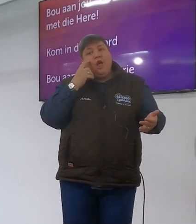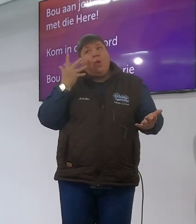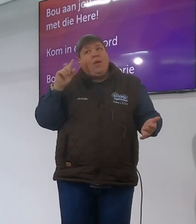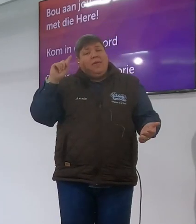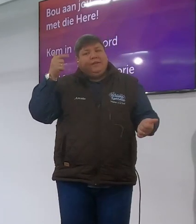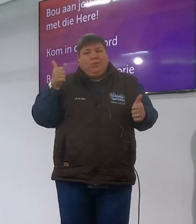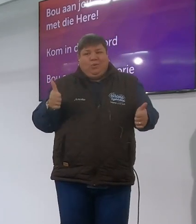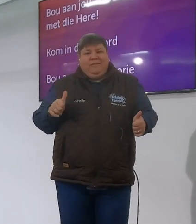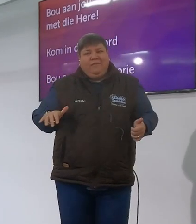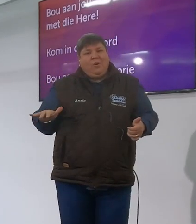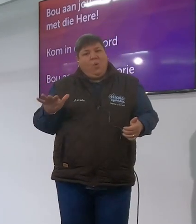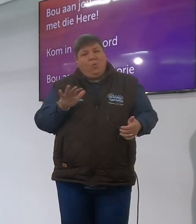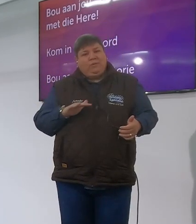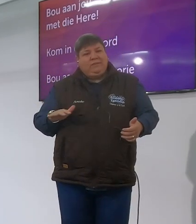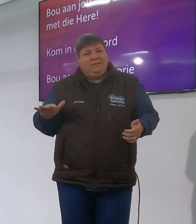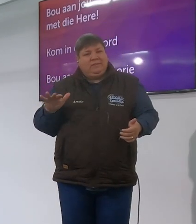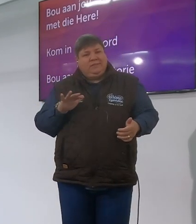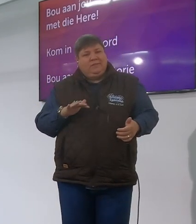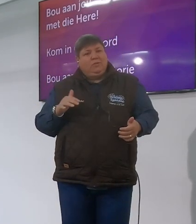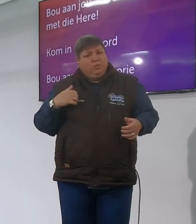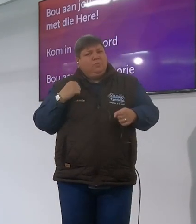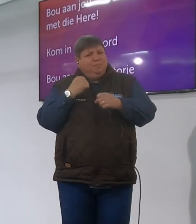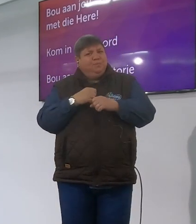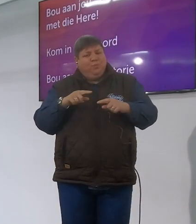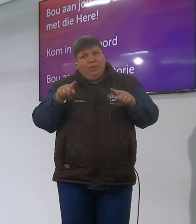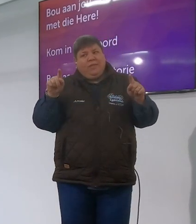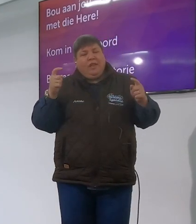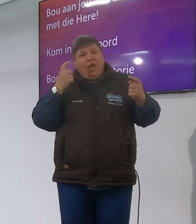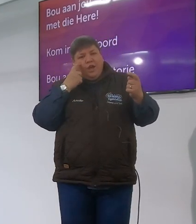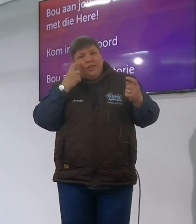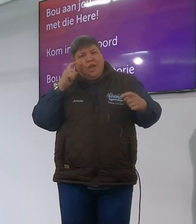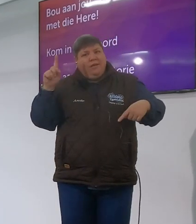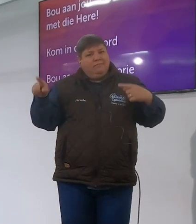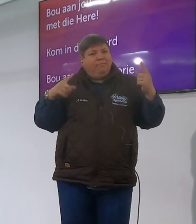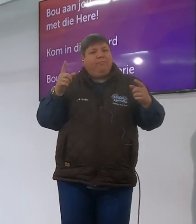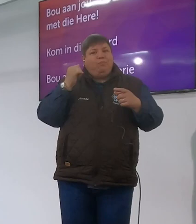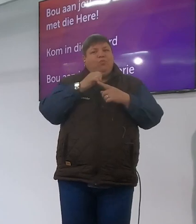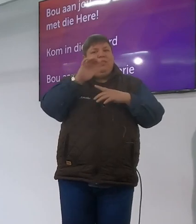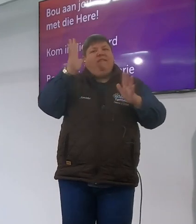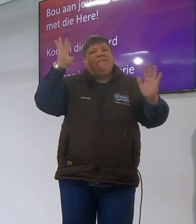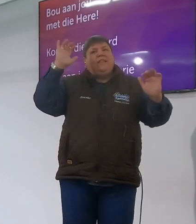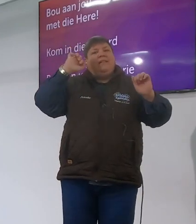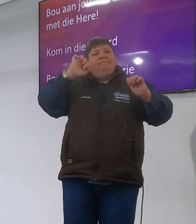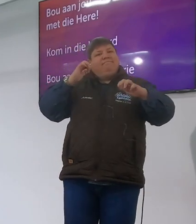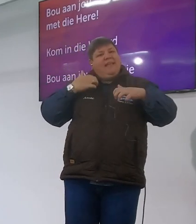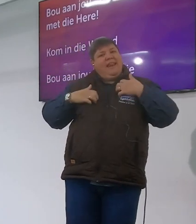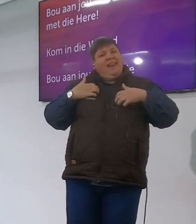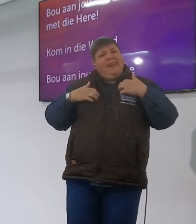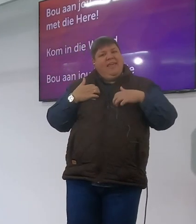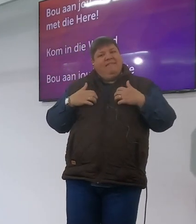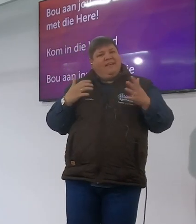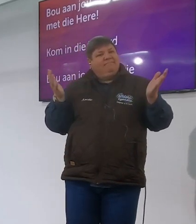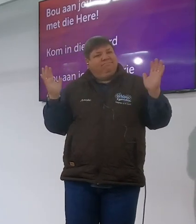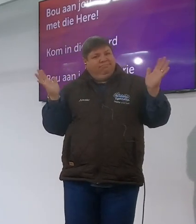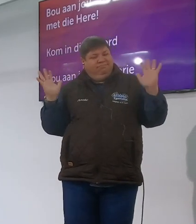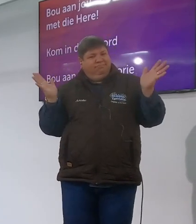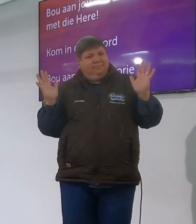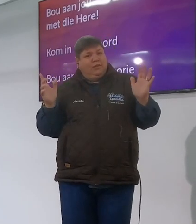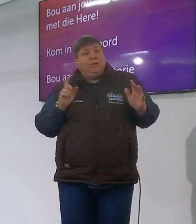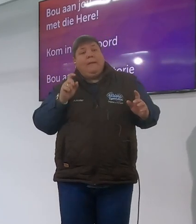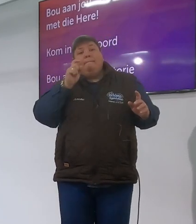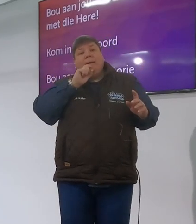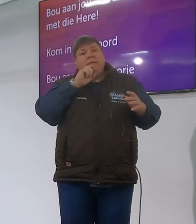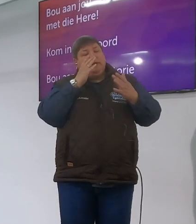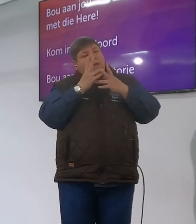deurgekom en ons moet daar getuin in sy einde kry ons moet eindelijk jylle kry dat reen jylle opneem en dat as die video's kan uitsaai dat mensies